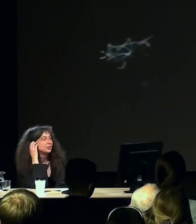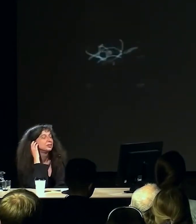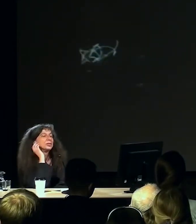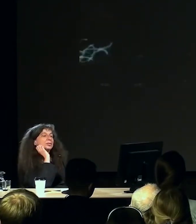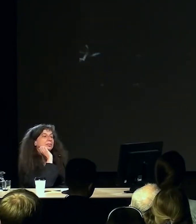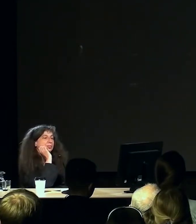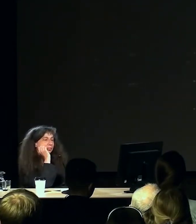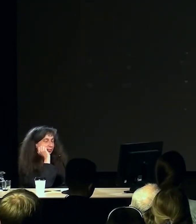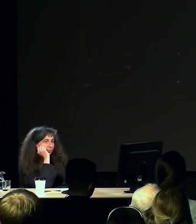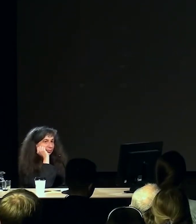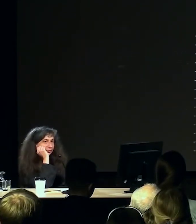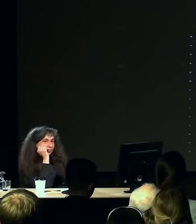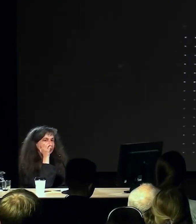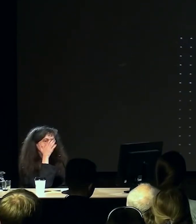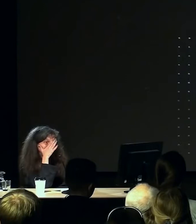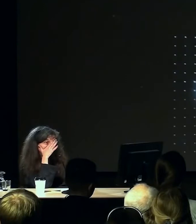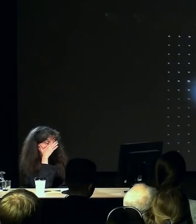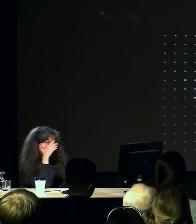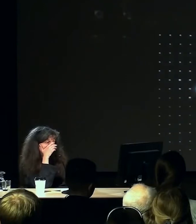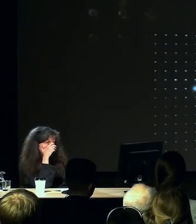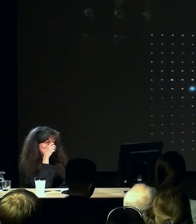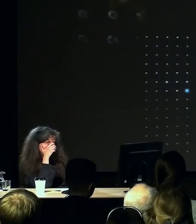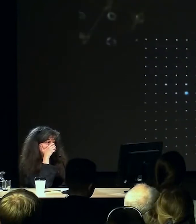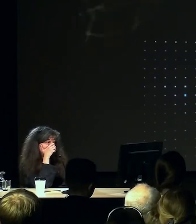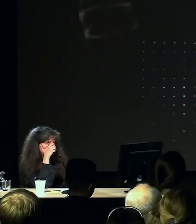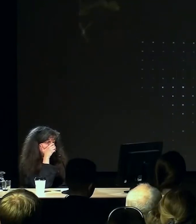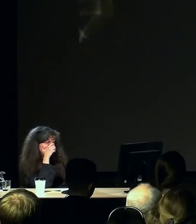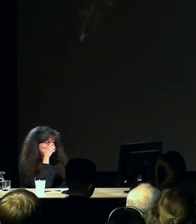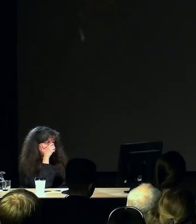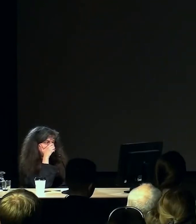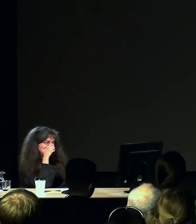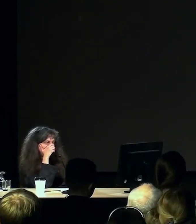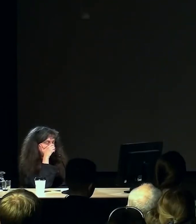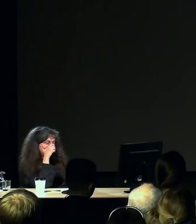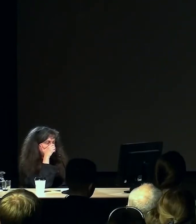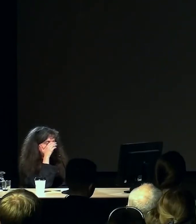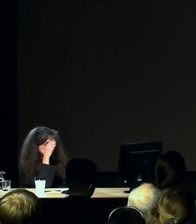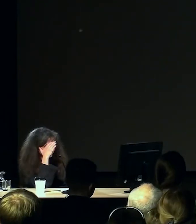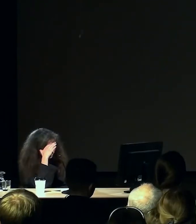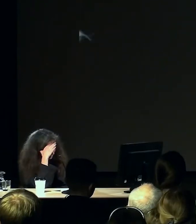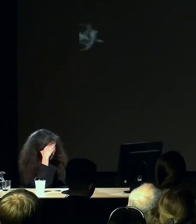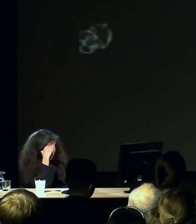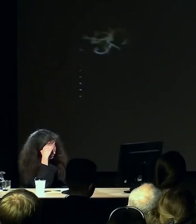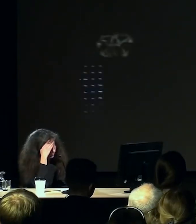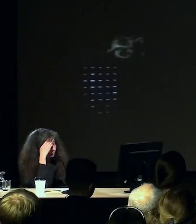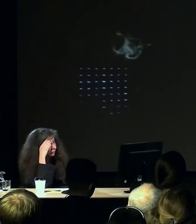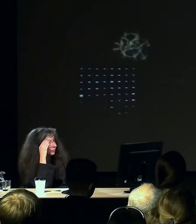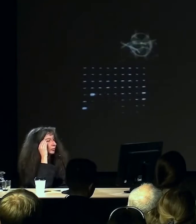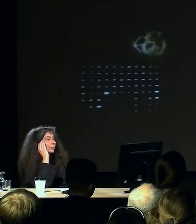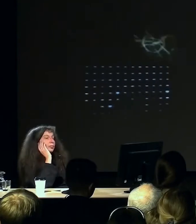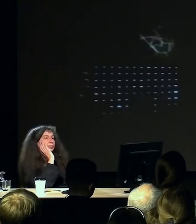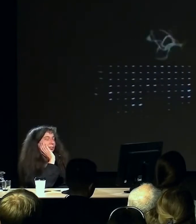Световые линии и точки то исчезают, то появляются. Создается эффект плавно перетекающего по стенам светового рисунка.